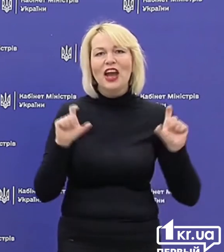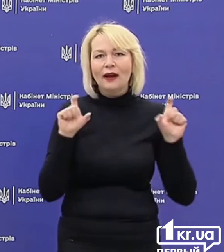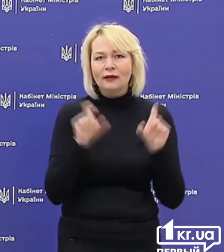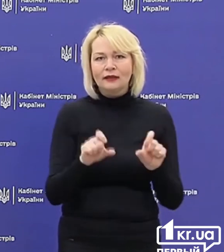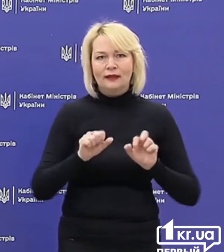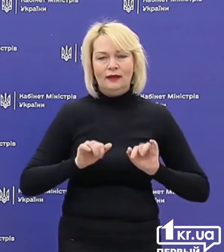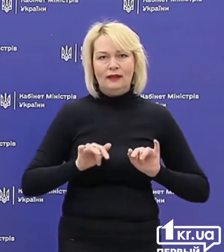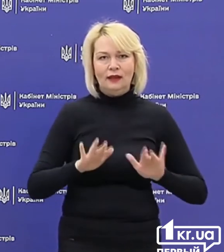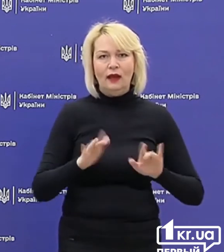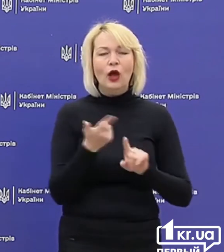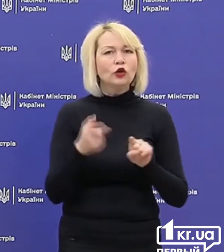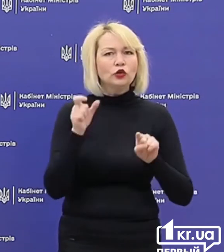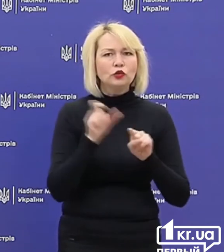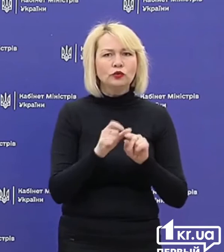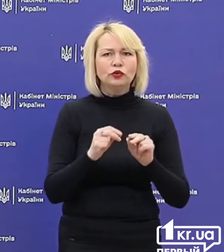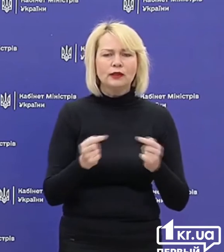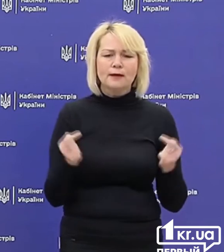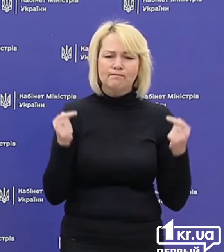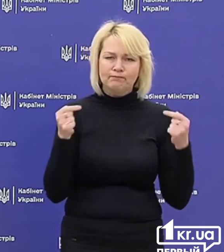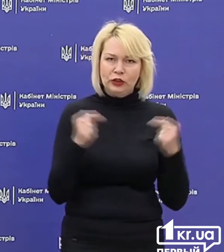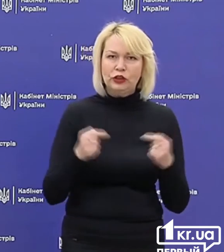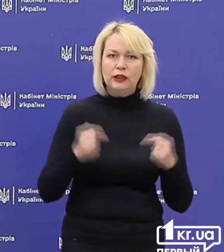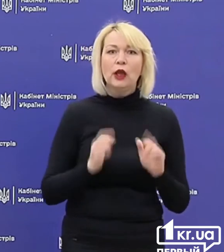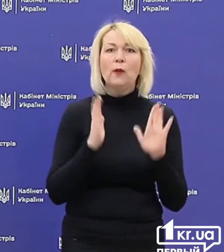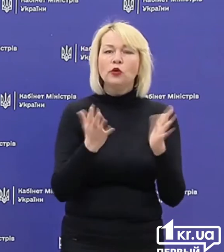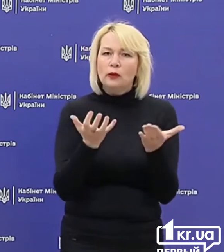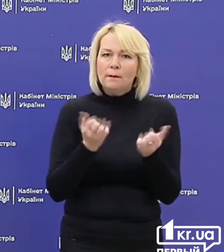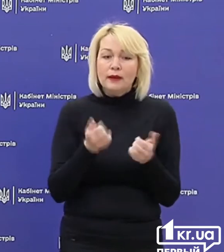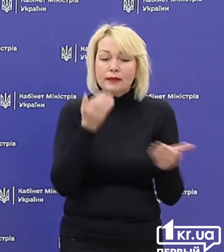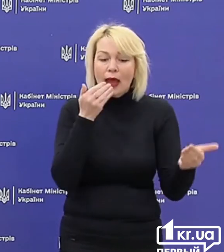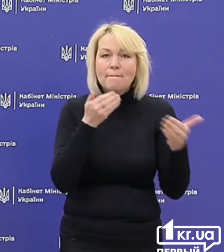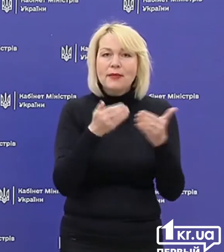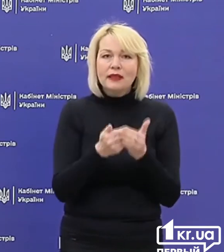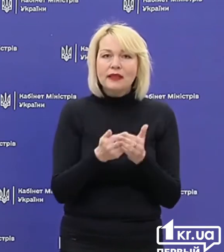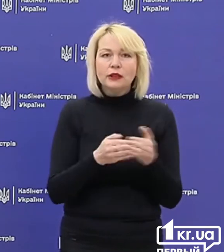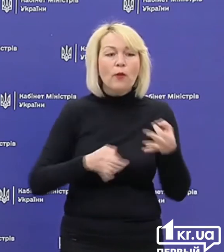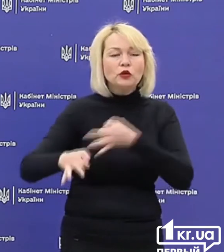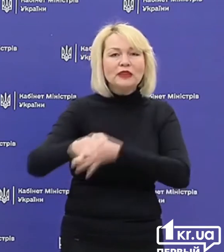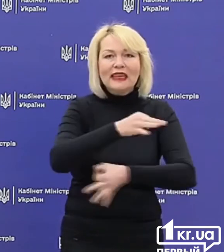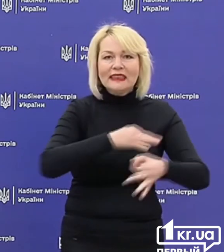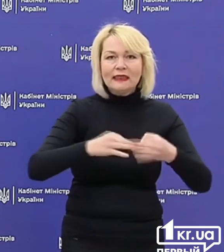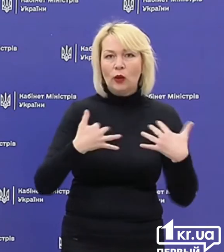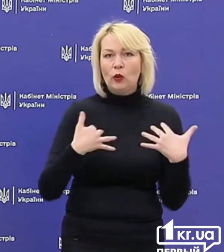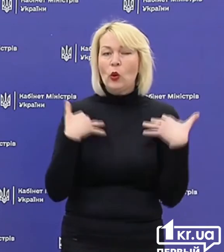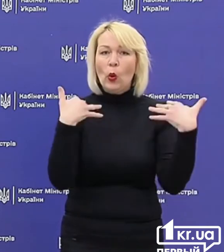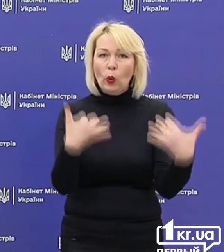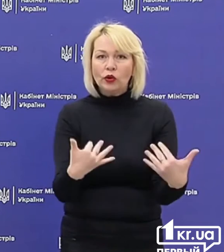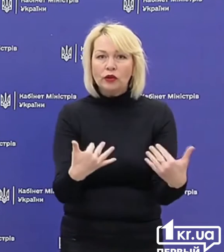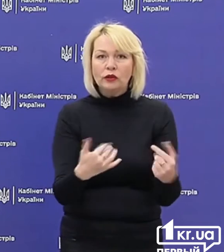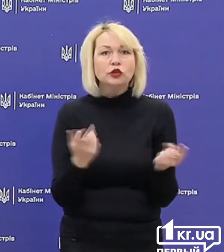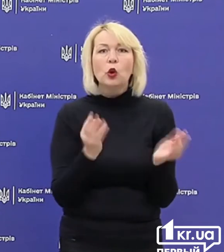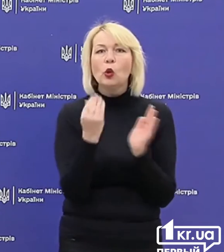заходів. Вони дуже чіткі, я думаю, що будуть прийняти на найближчому засіданні уряду. З чого вони